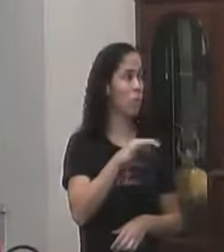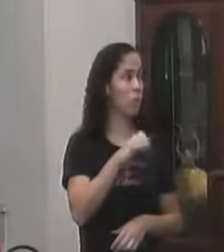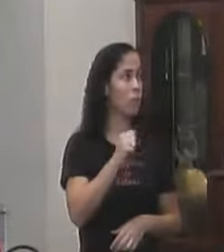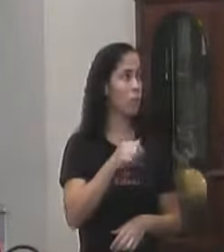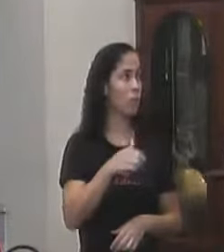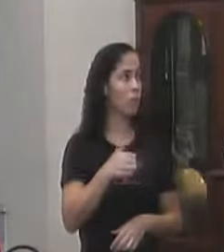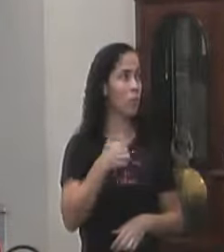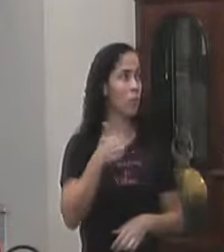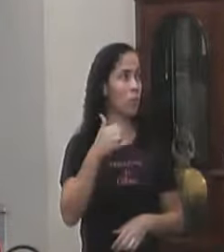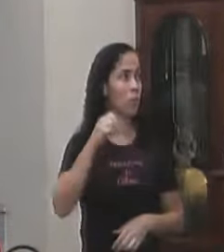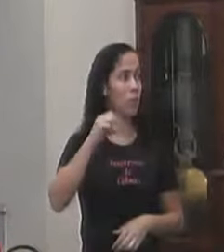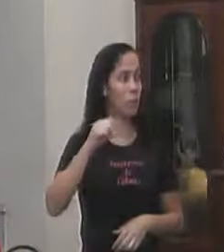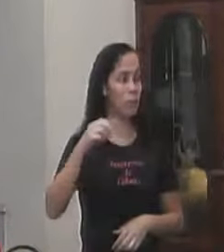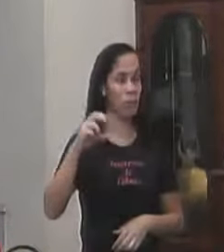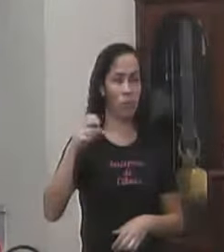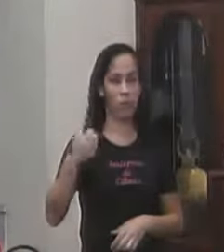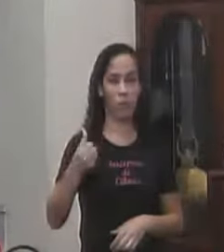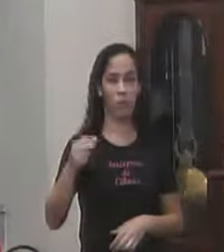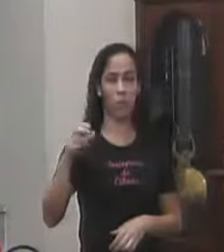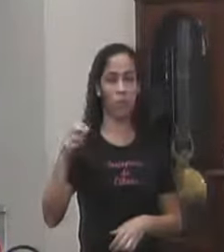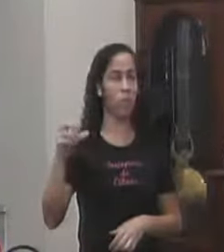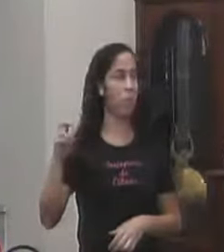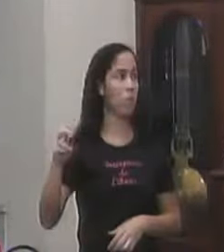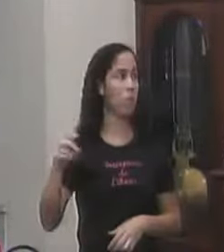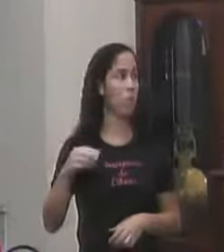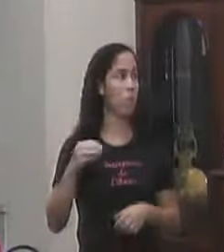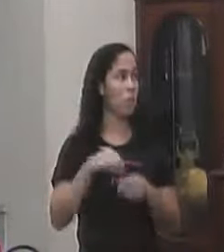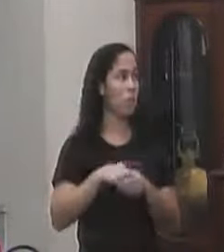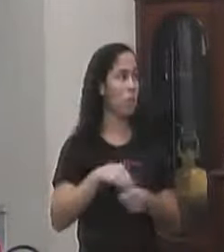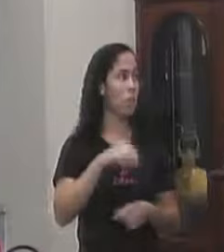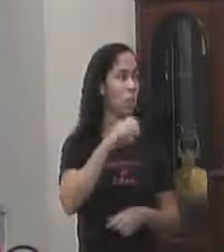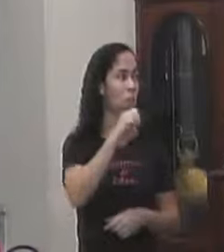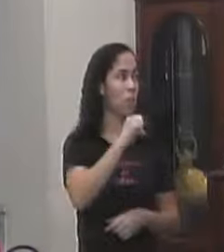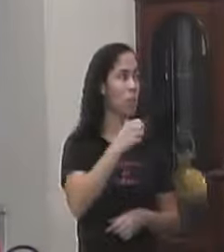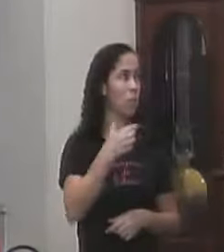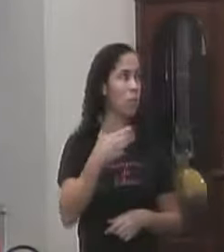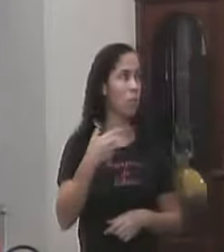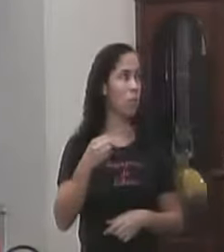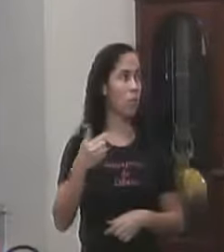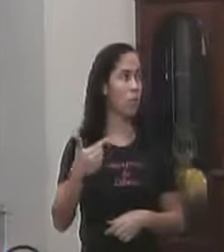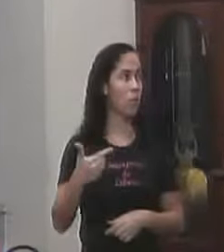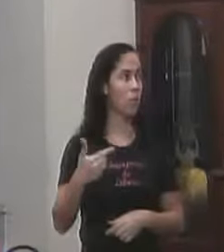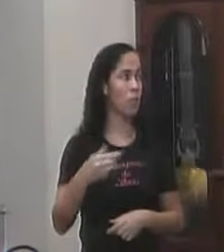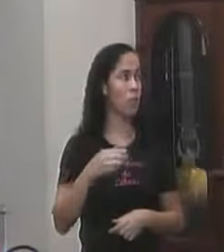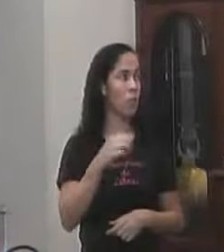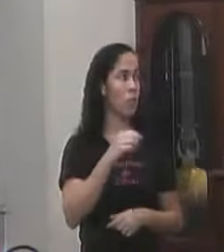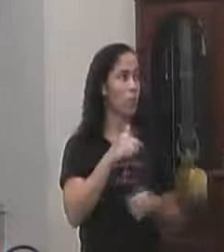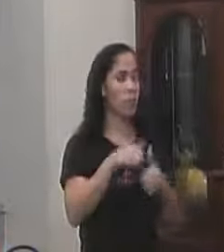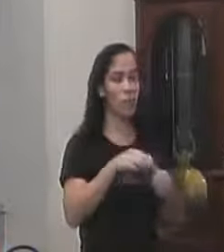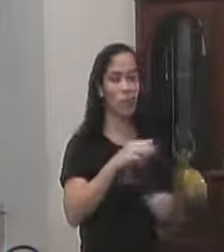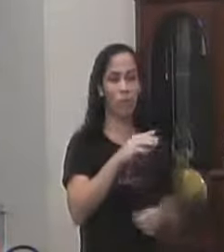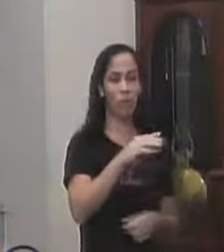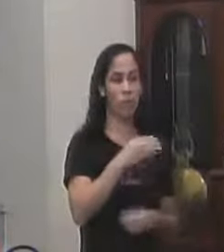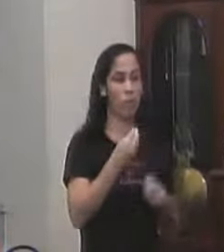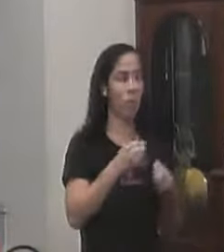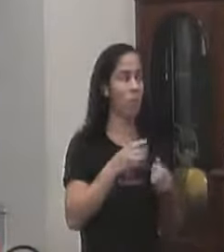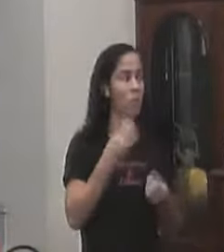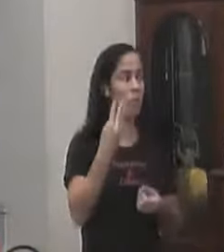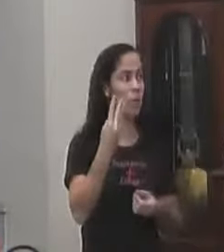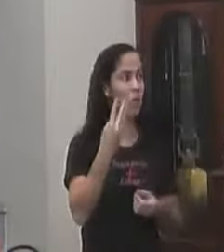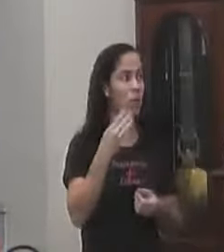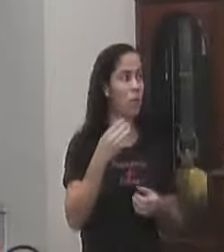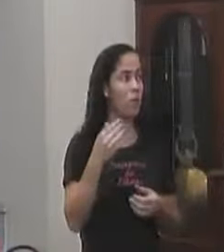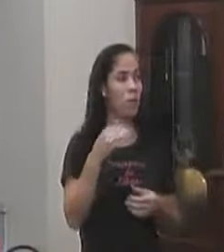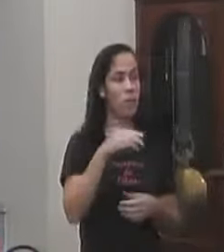965 votos Tivemos o segundo mandato 902 votos Fiquei na suplência Tivemos o terceiro